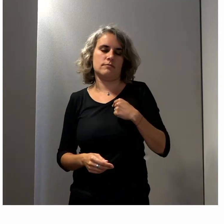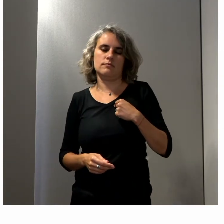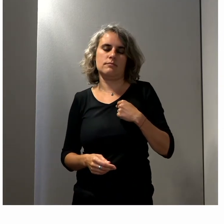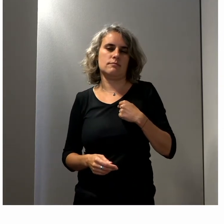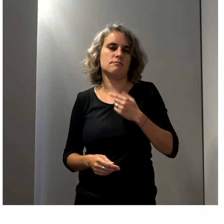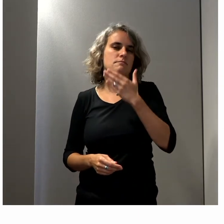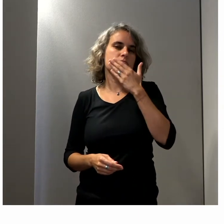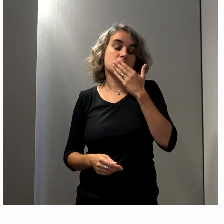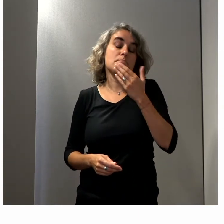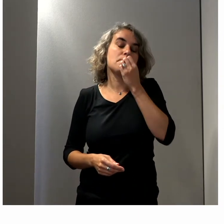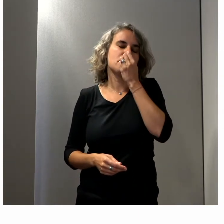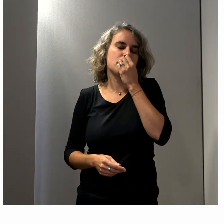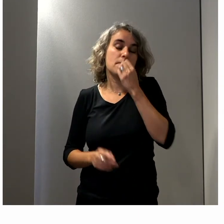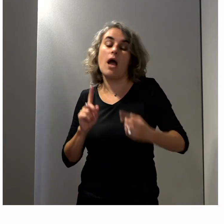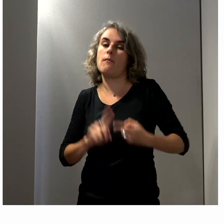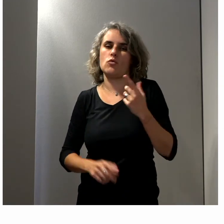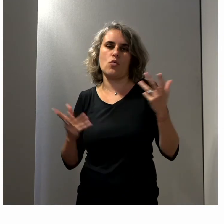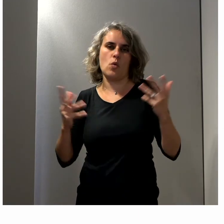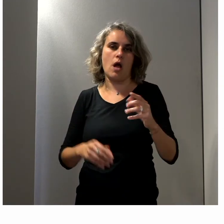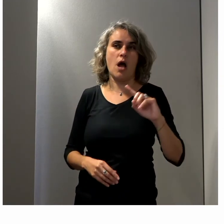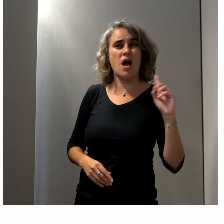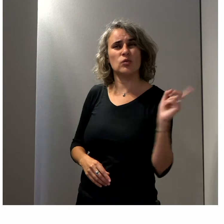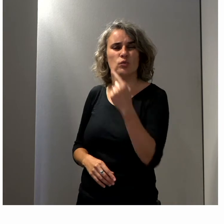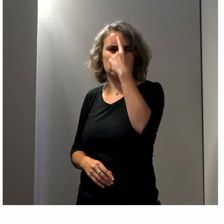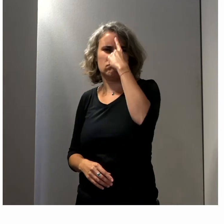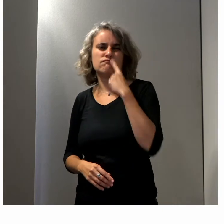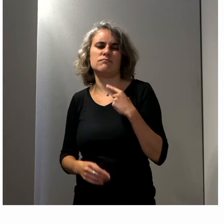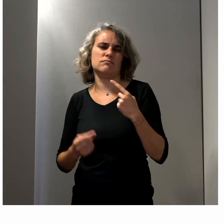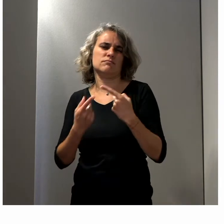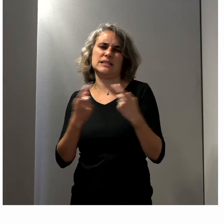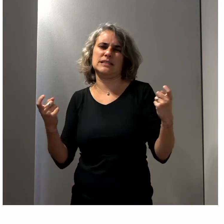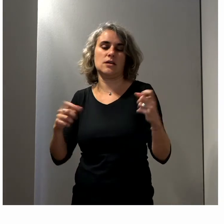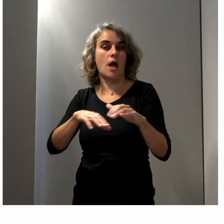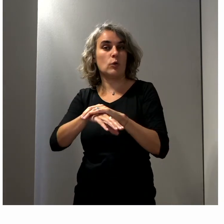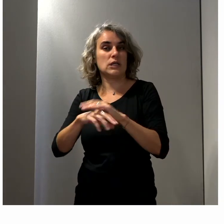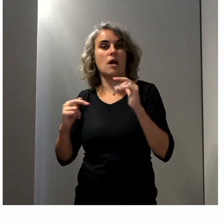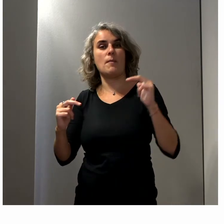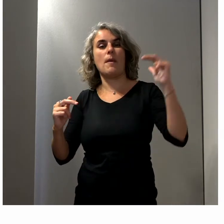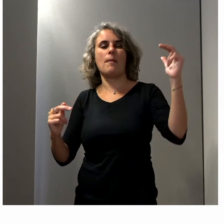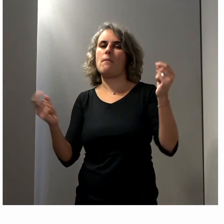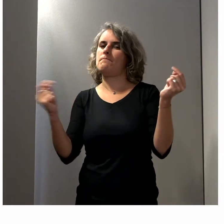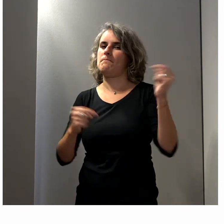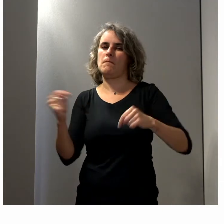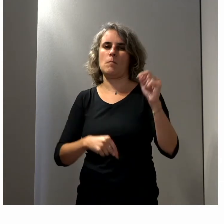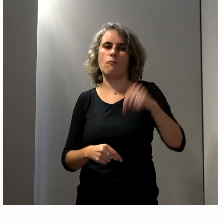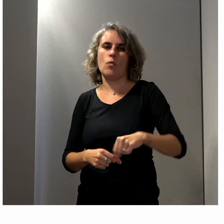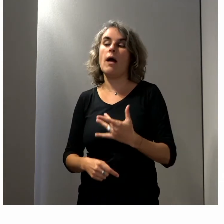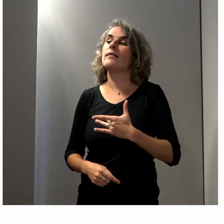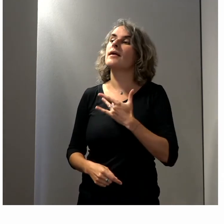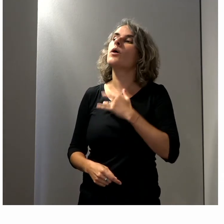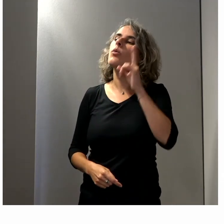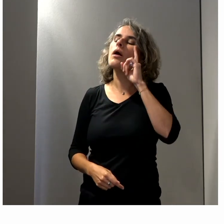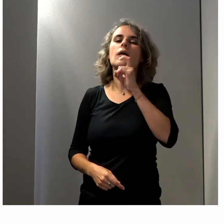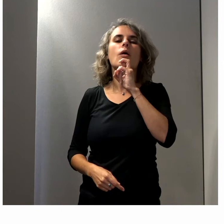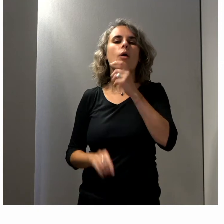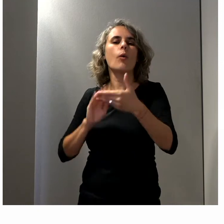faut avoir une représentativité de tous, alors de tous les échelons politiques et c'est intéressant parce que Mathieu Alain Roux qui